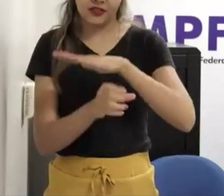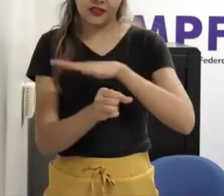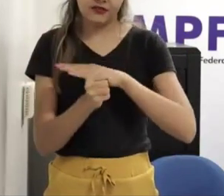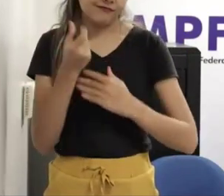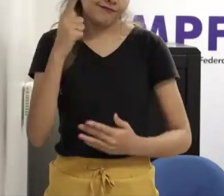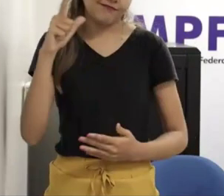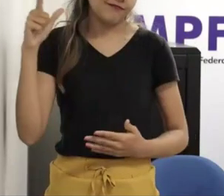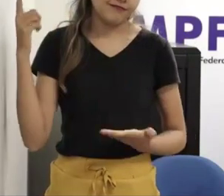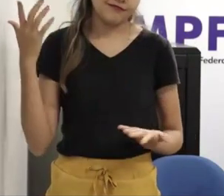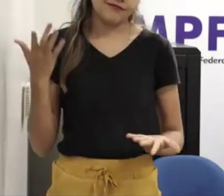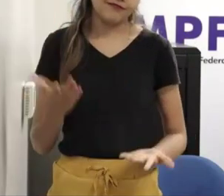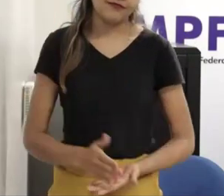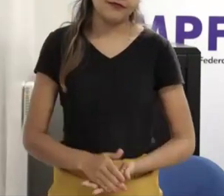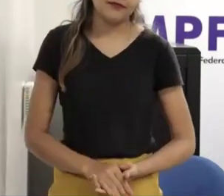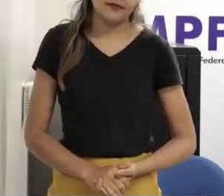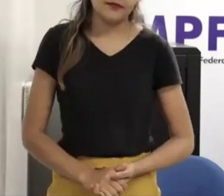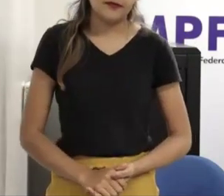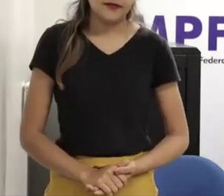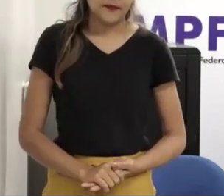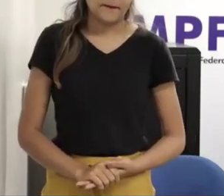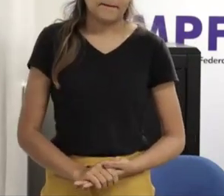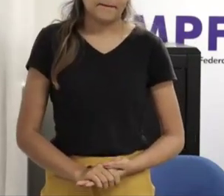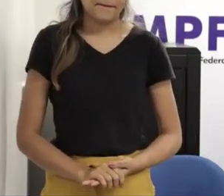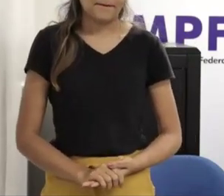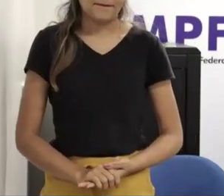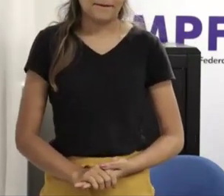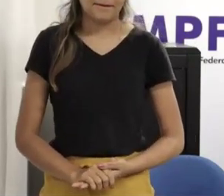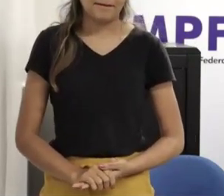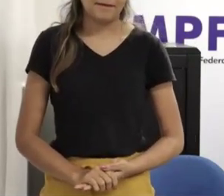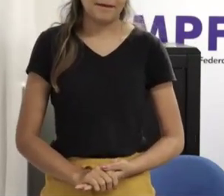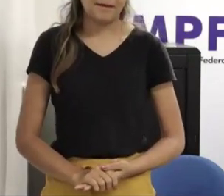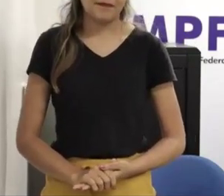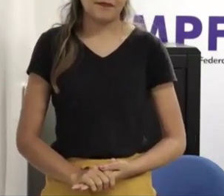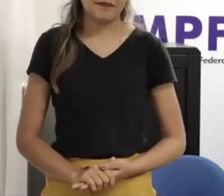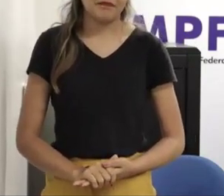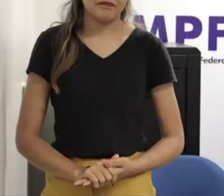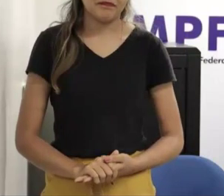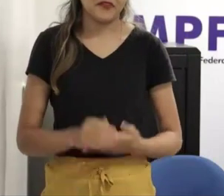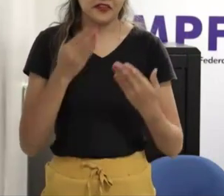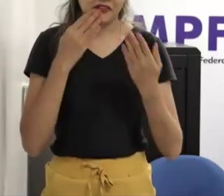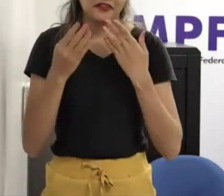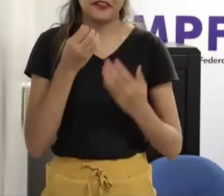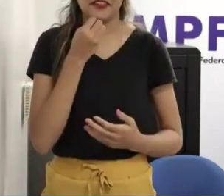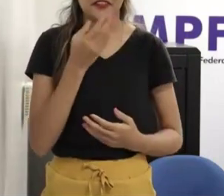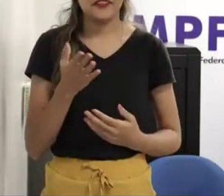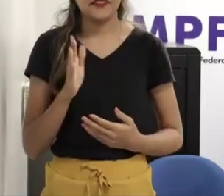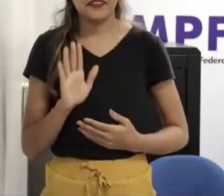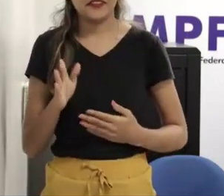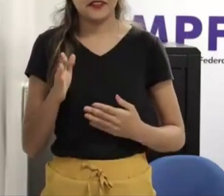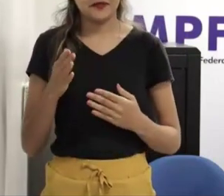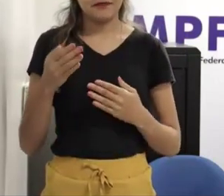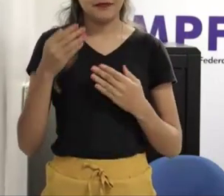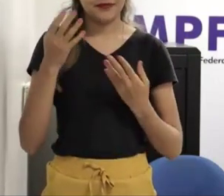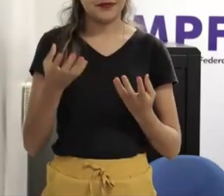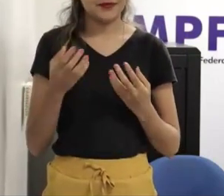relevante né mas de qualquer forma né o papo está tá bom mas eu agradeço demais o convite de